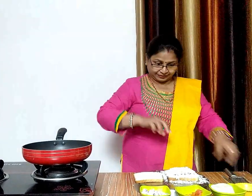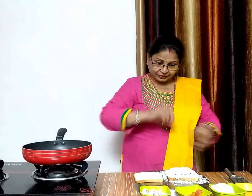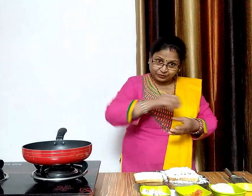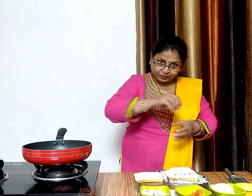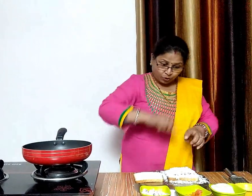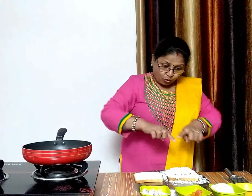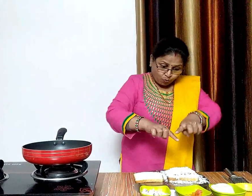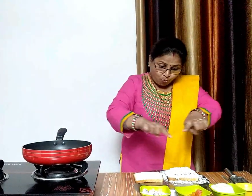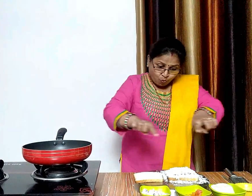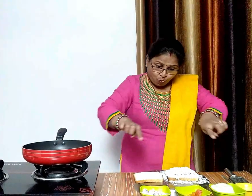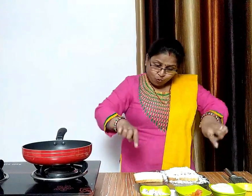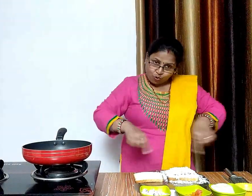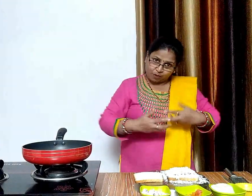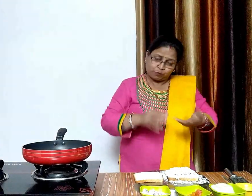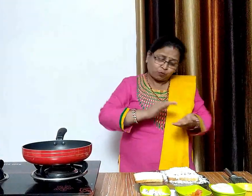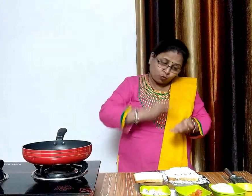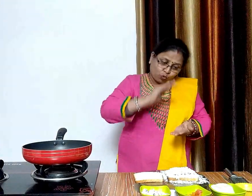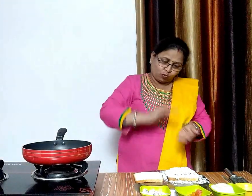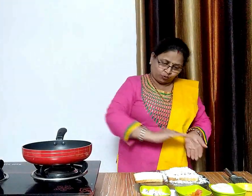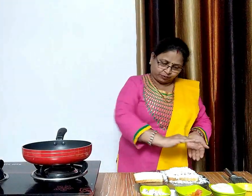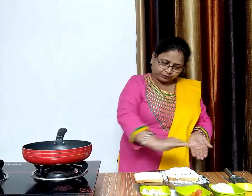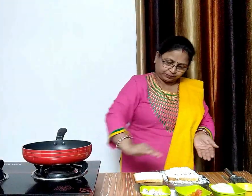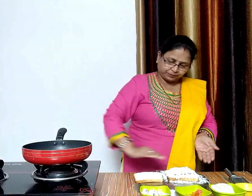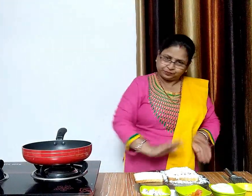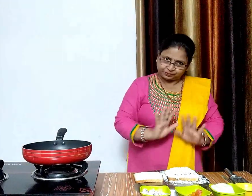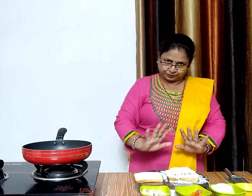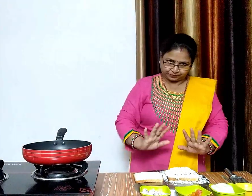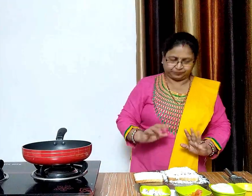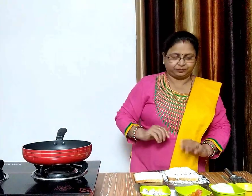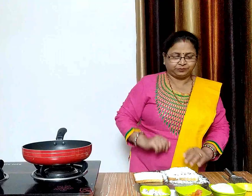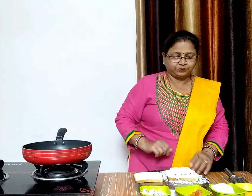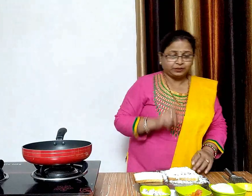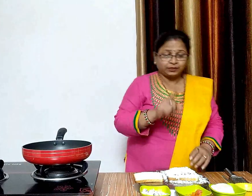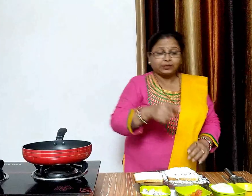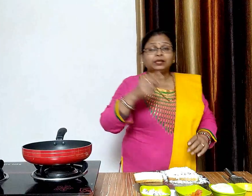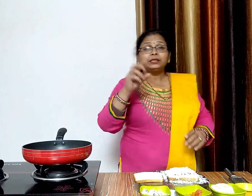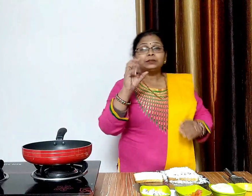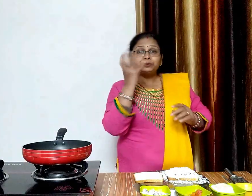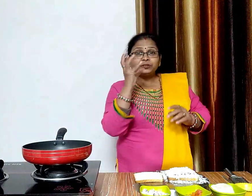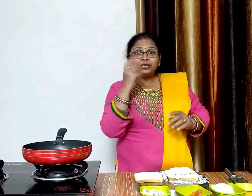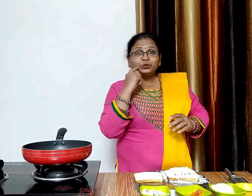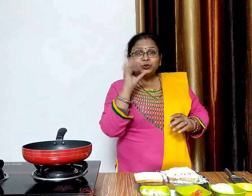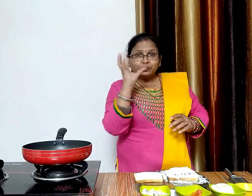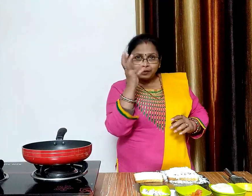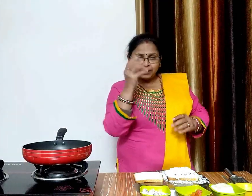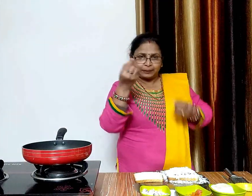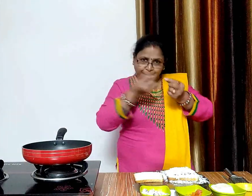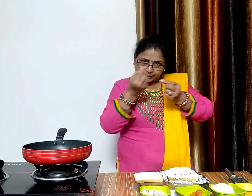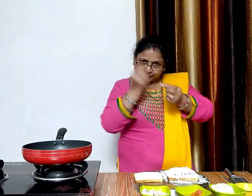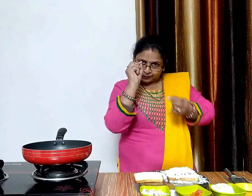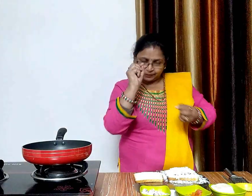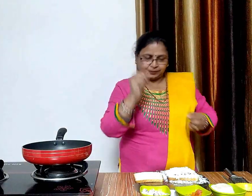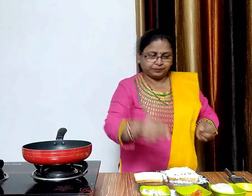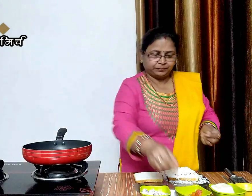ध्यान रहे हमें चीज को ब्रैड की चारो तरफ से अच्छे से ग्रेट करना है अब बारी कटा हूँ शिबला मिर्च